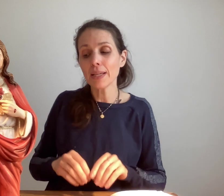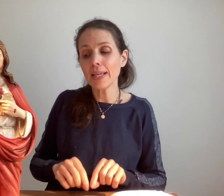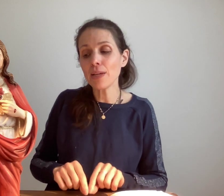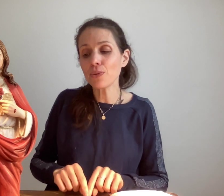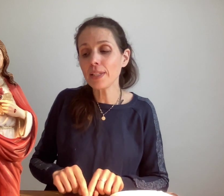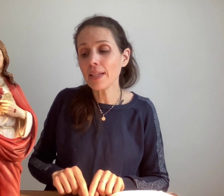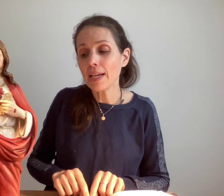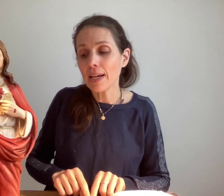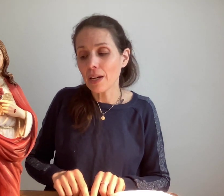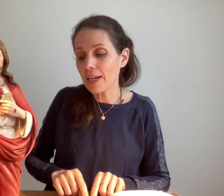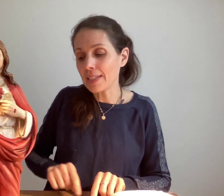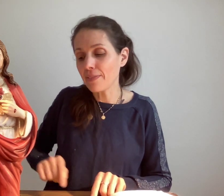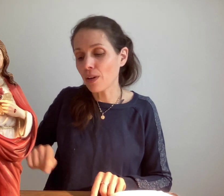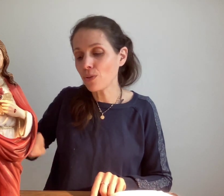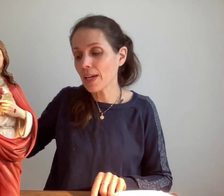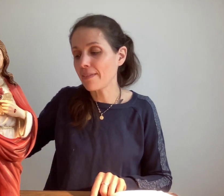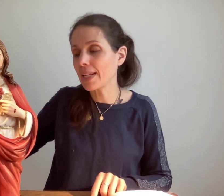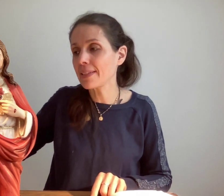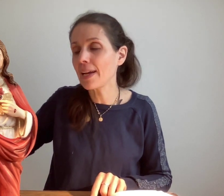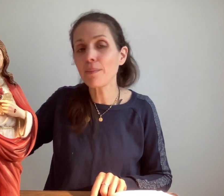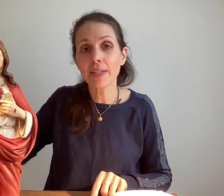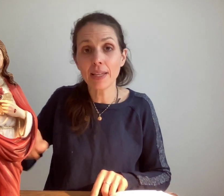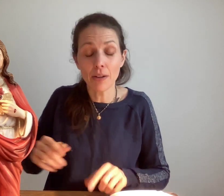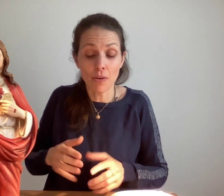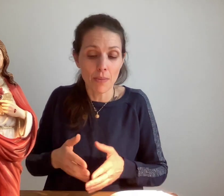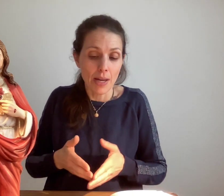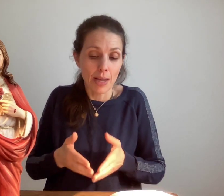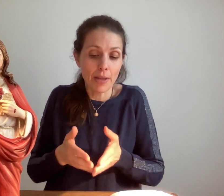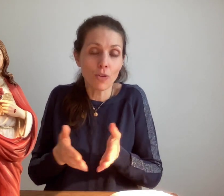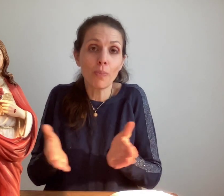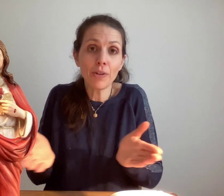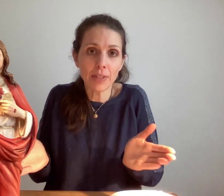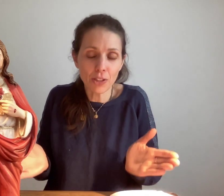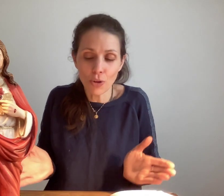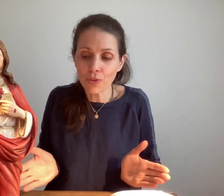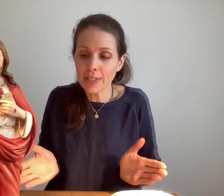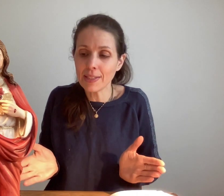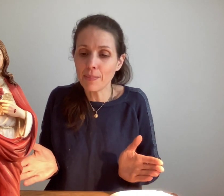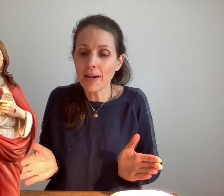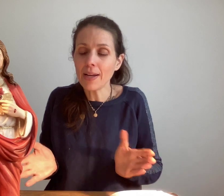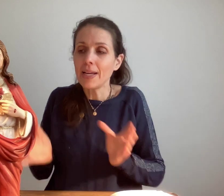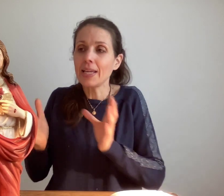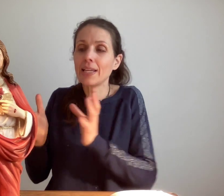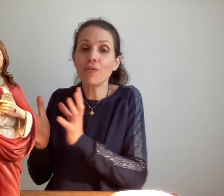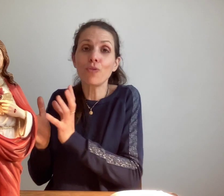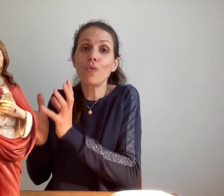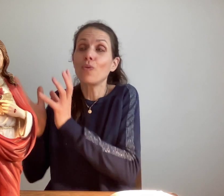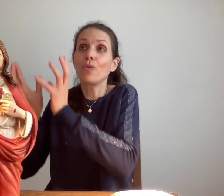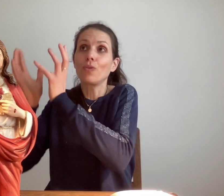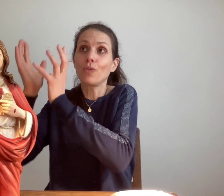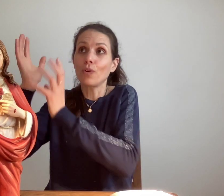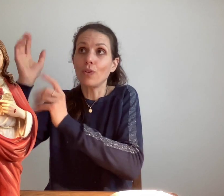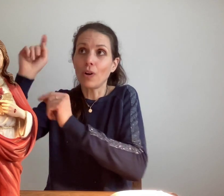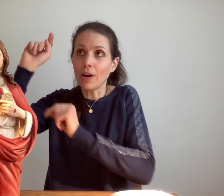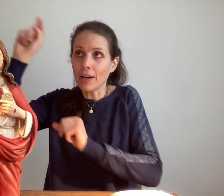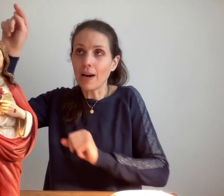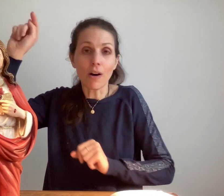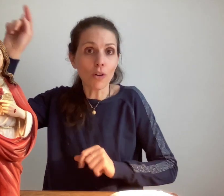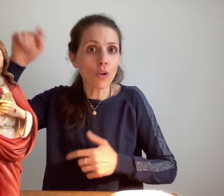Et aussi la différence avec les âmes qui n'ont pas eu cette chance ici-bas et qui vont quand